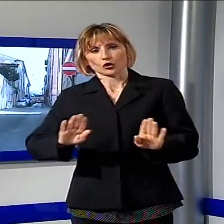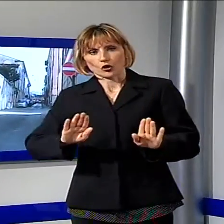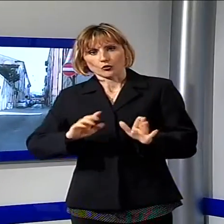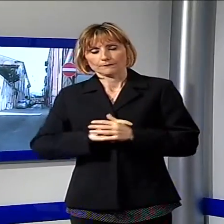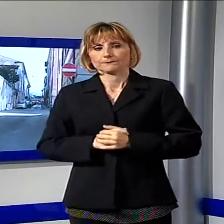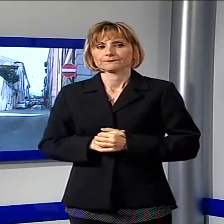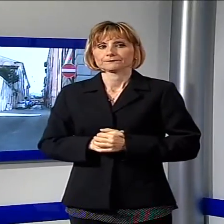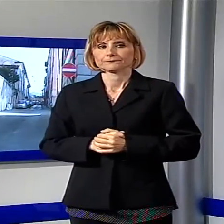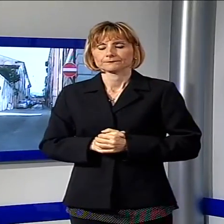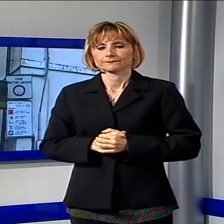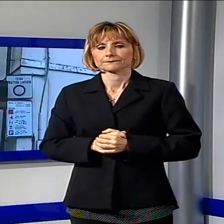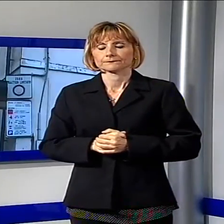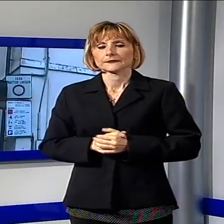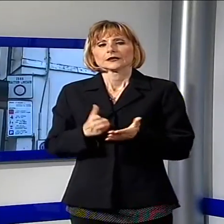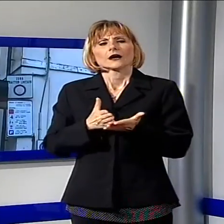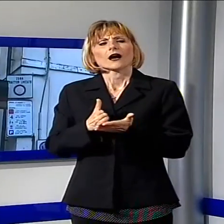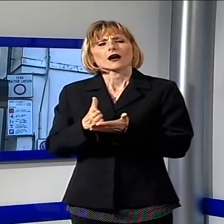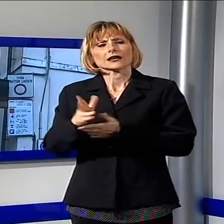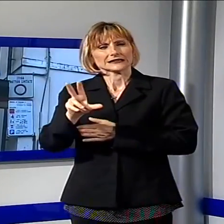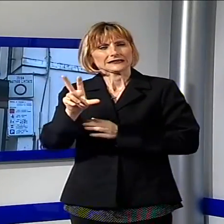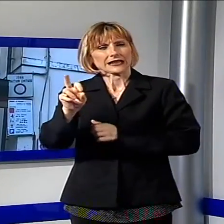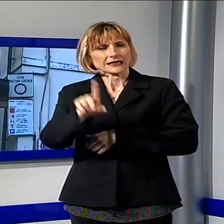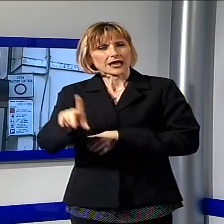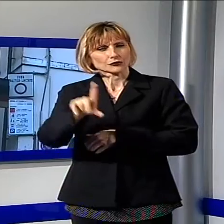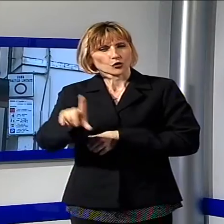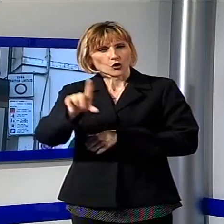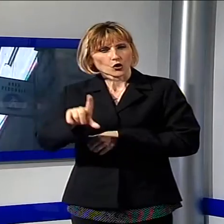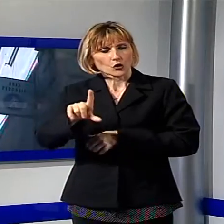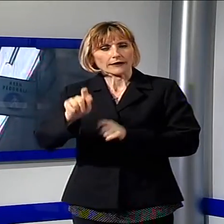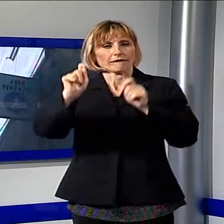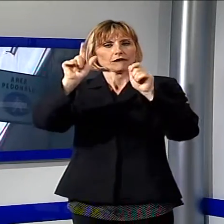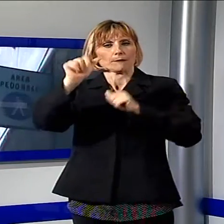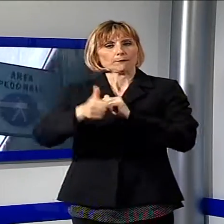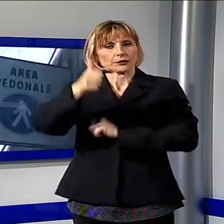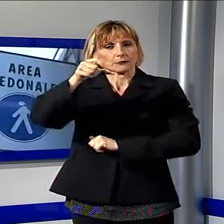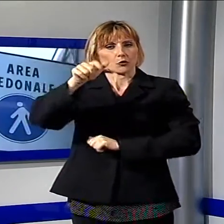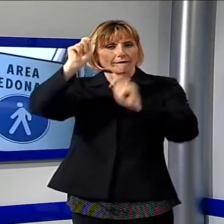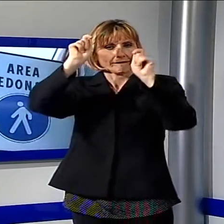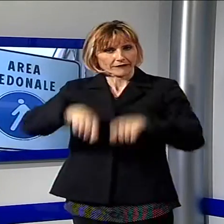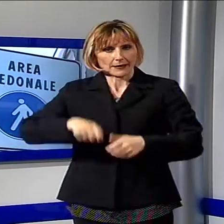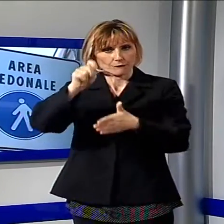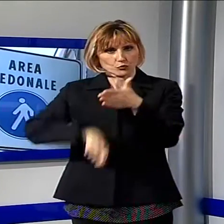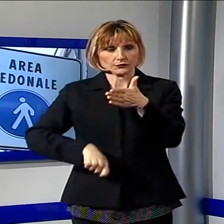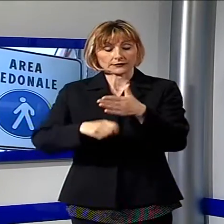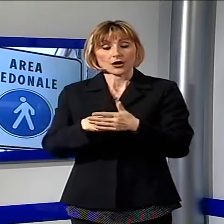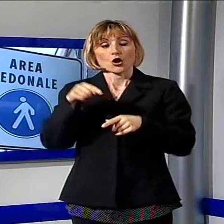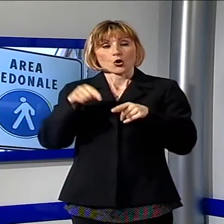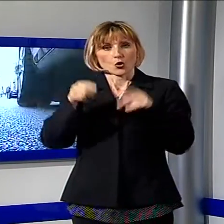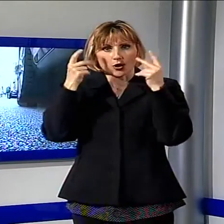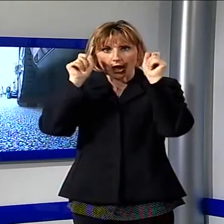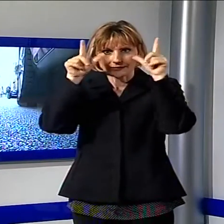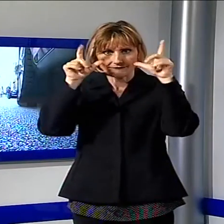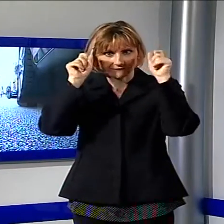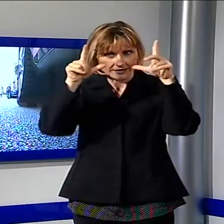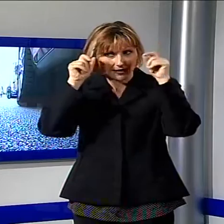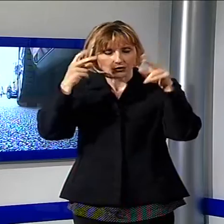è autorizzato. Passati questi 30 giorni iniziano le sanzioni. In questi giorni occhi aperti dunque e mappe alla mano per